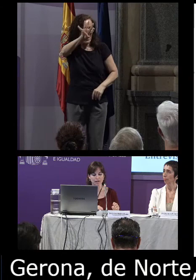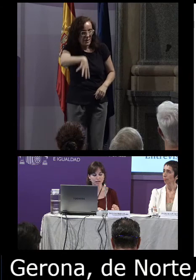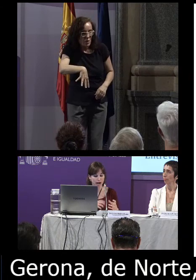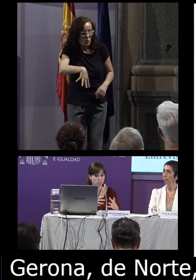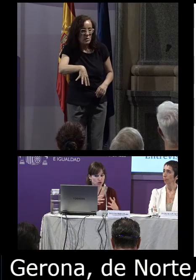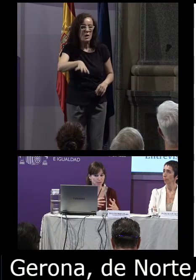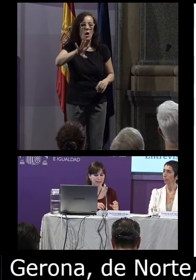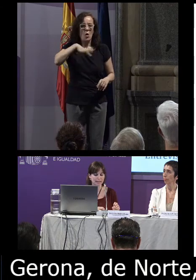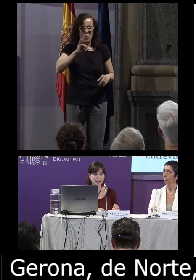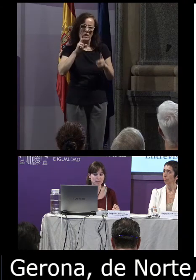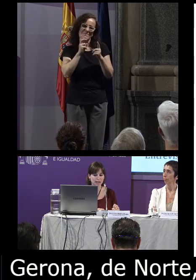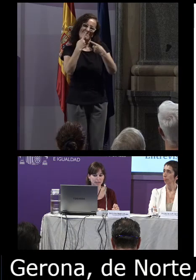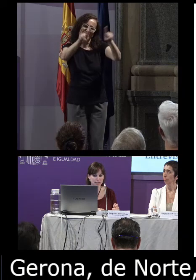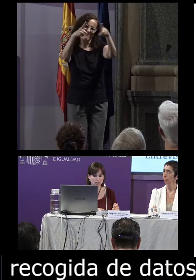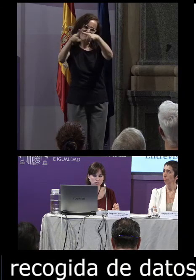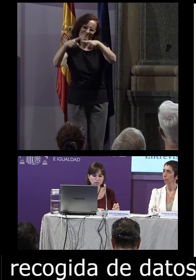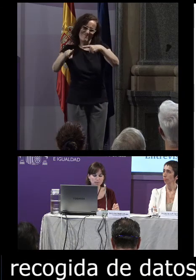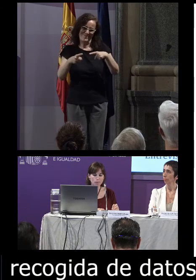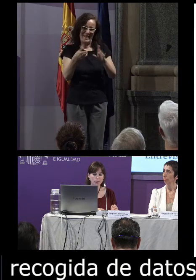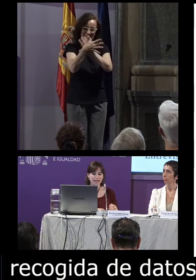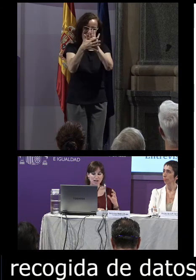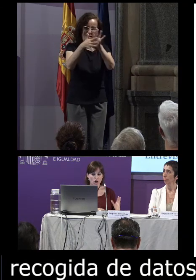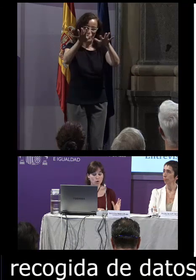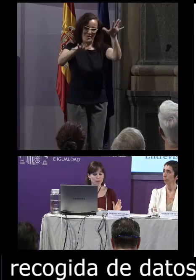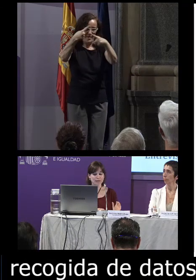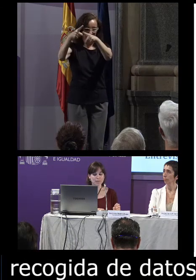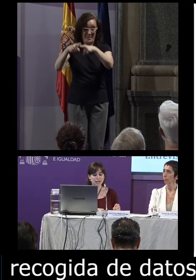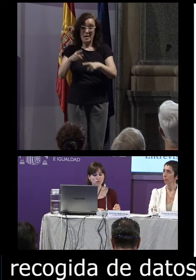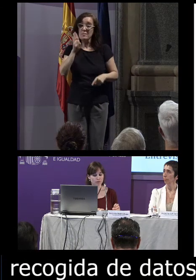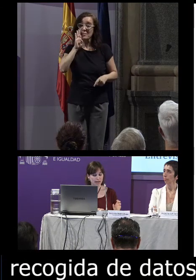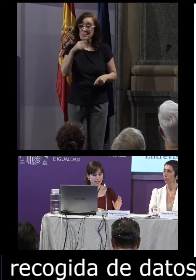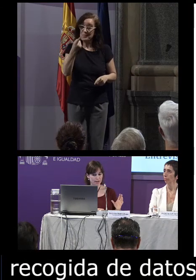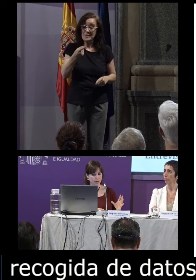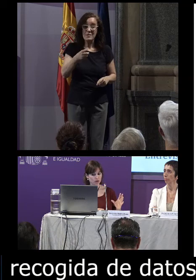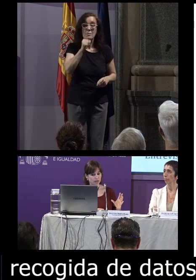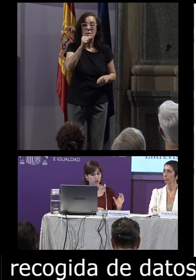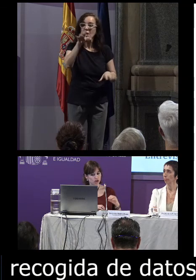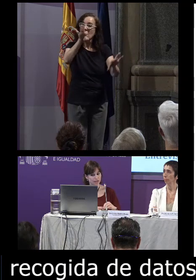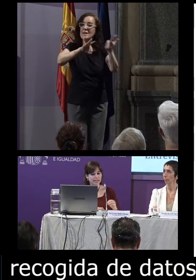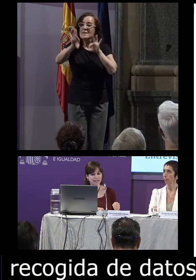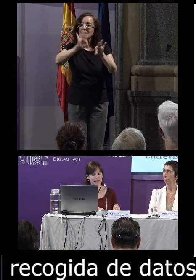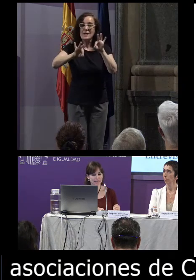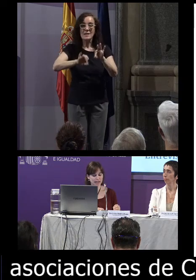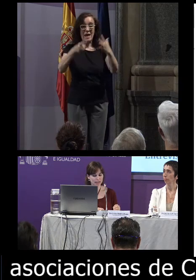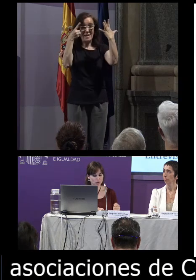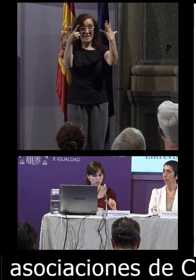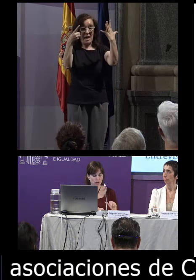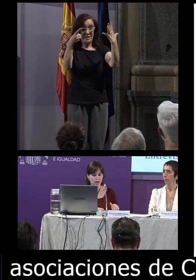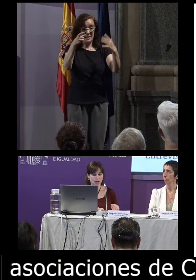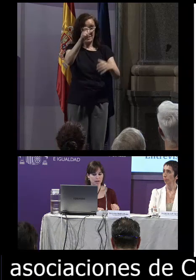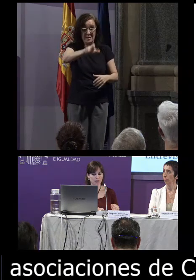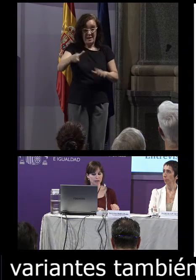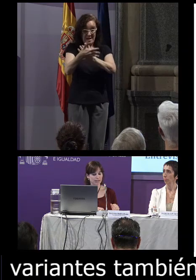hay muchas variantes también de signos como comentaba Mariluz la selección de los seis signantes nativos